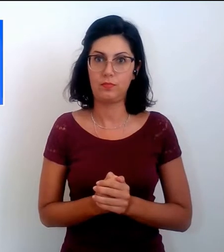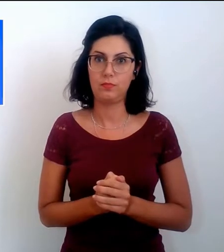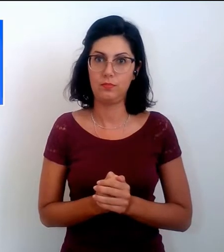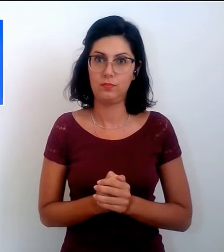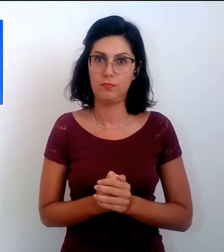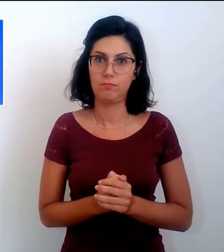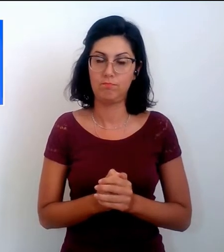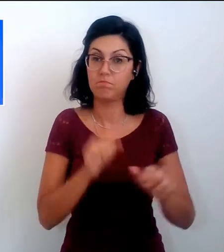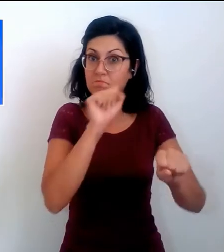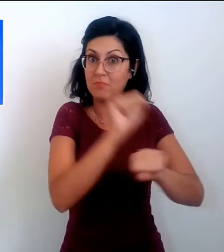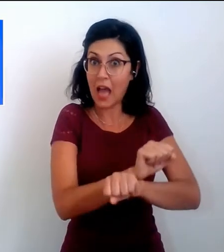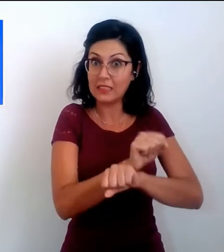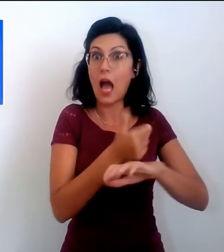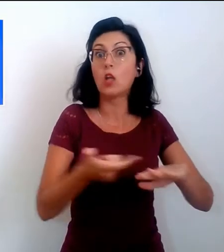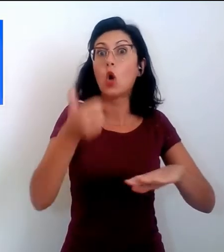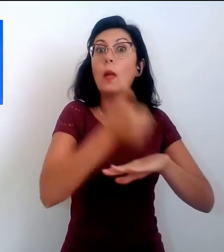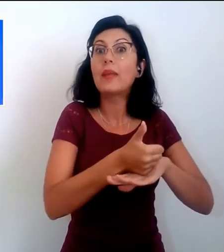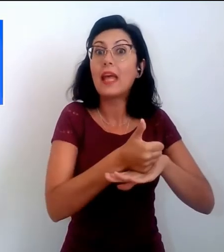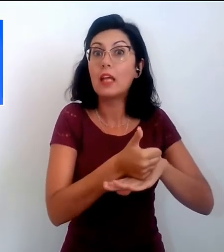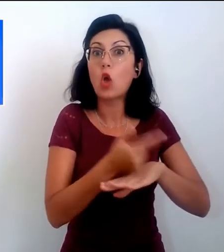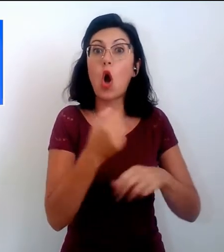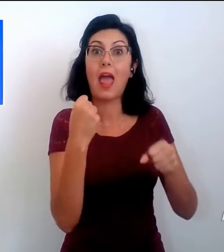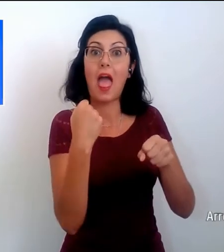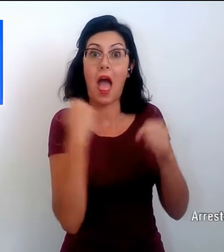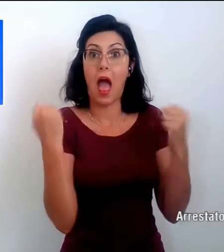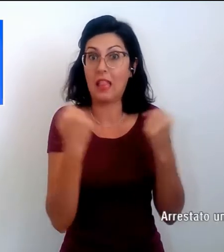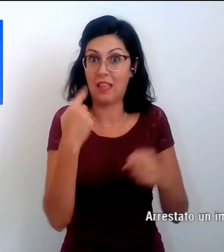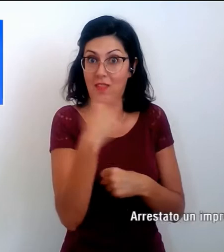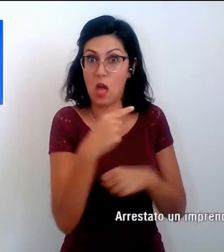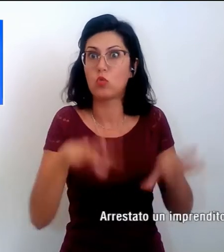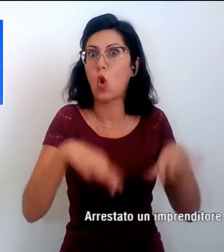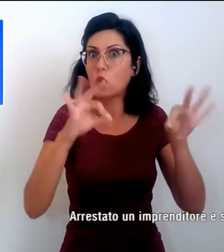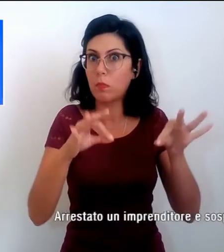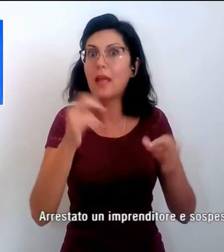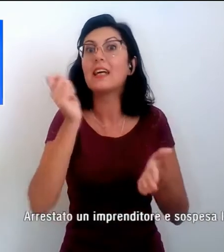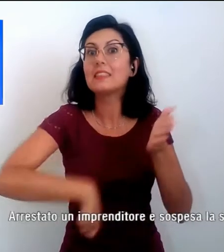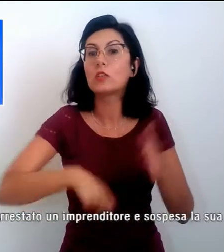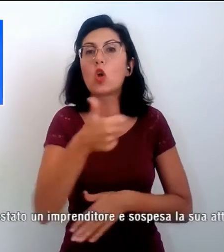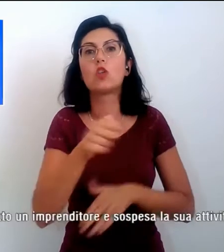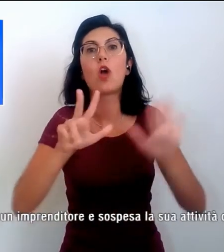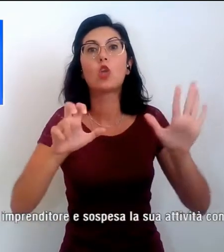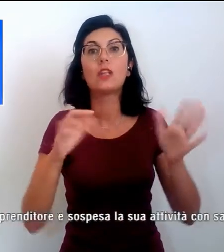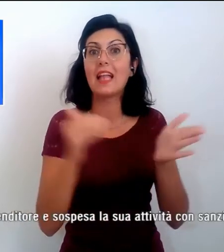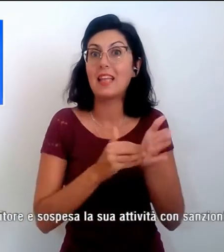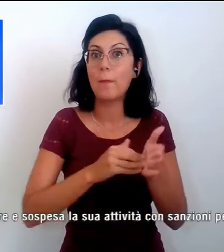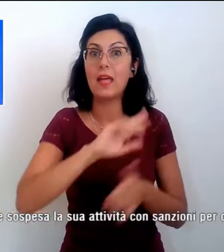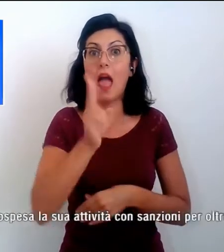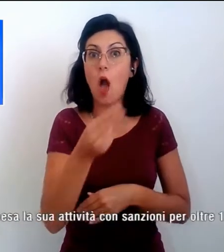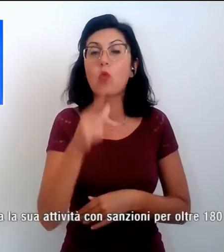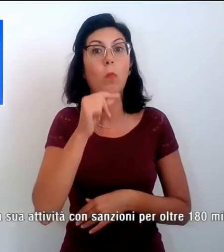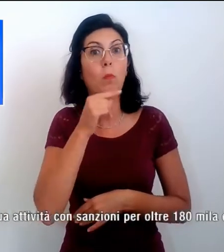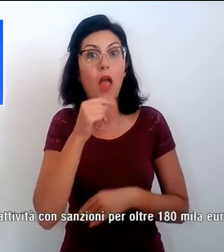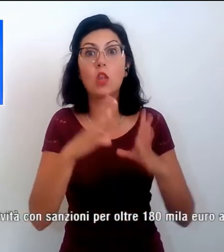Arrestato un imprenditore e sospesa la sua attività con sanzioni per oltre 180 mila euro a Prato in una ditta di